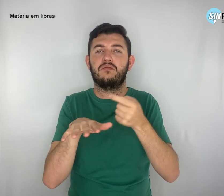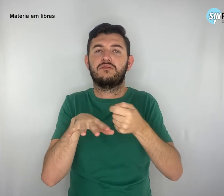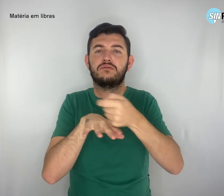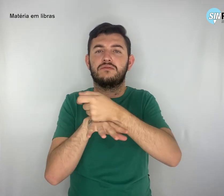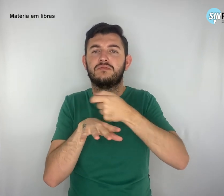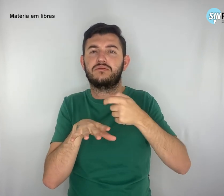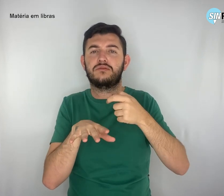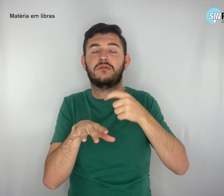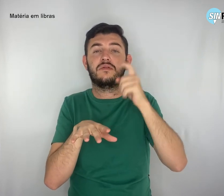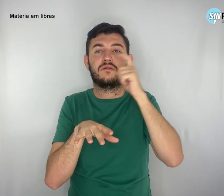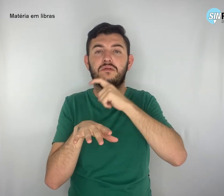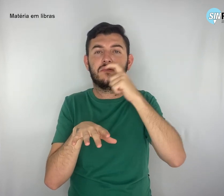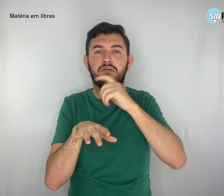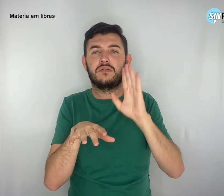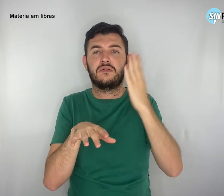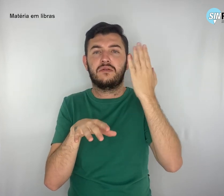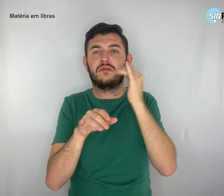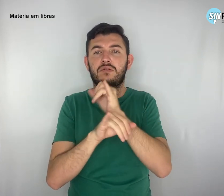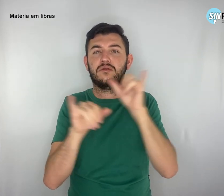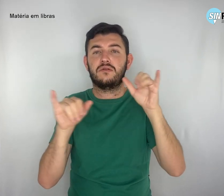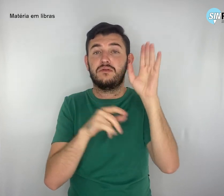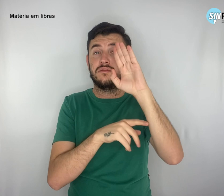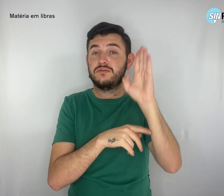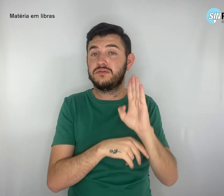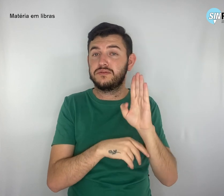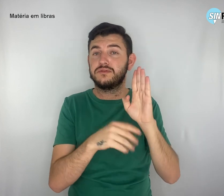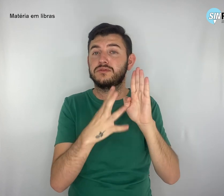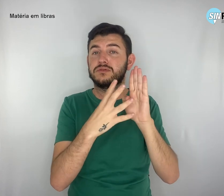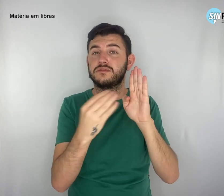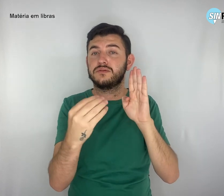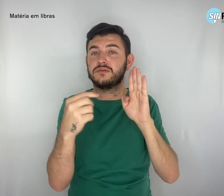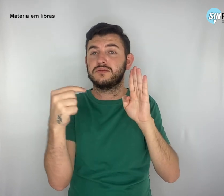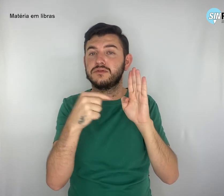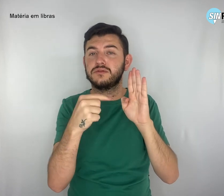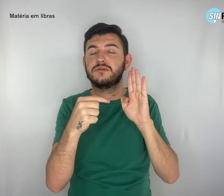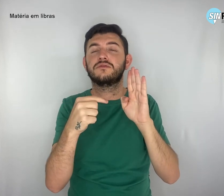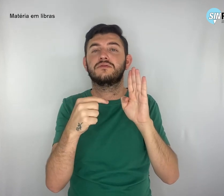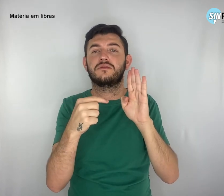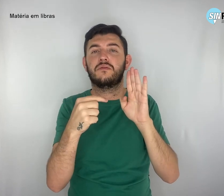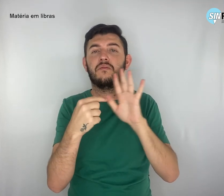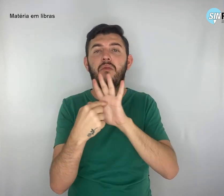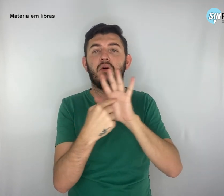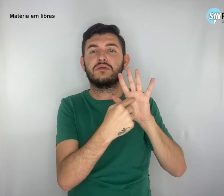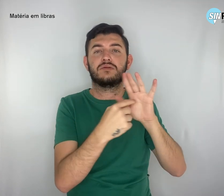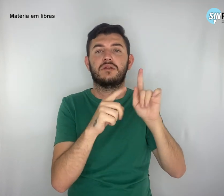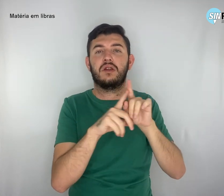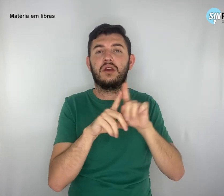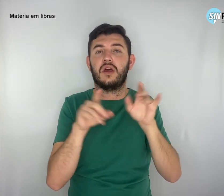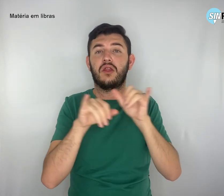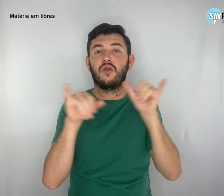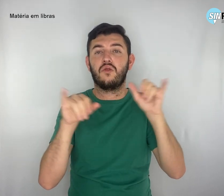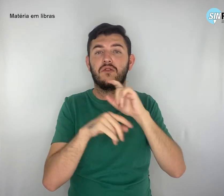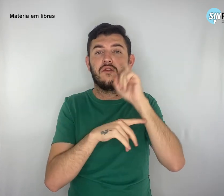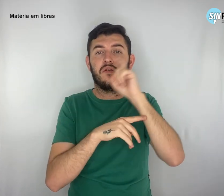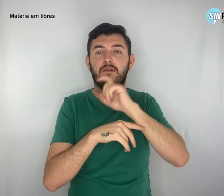exemplo mundial de como as notícias falsas são criadas para enfraquecer a